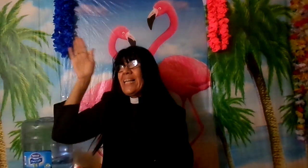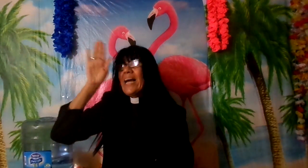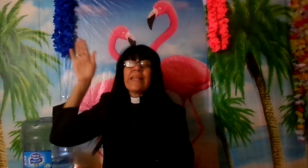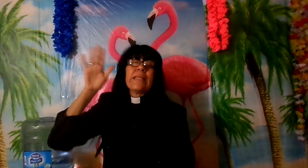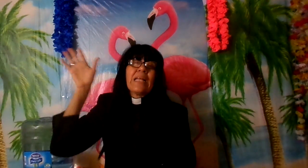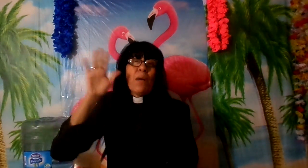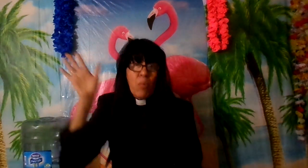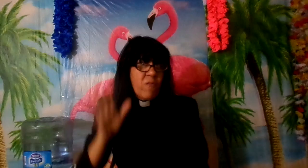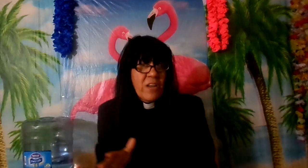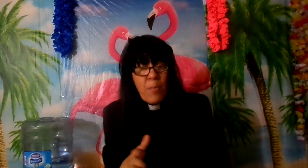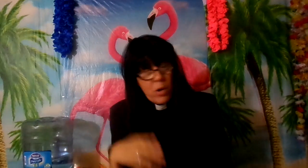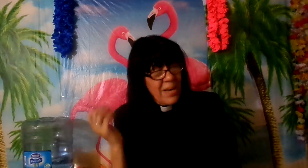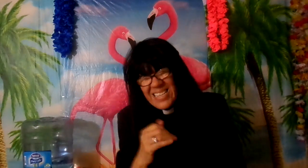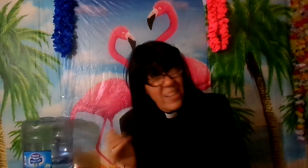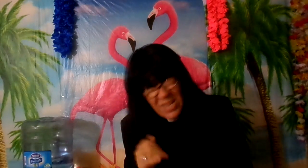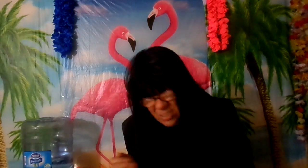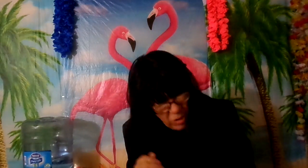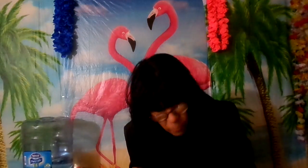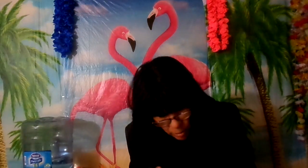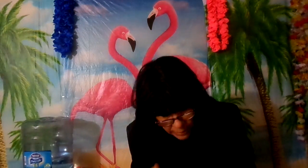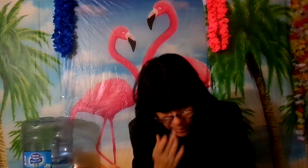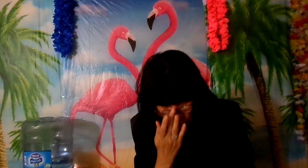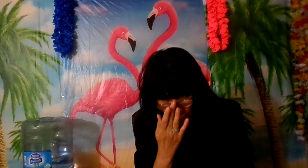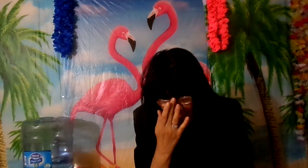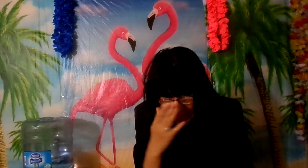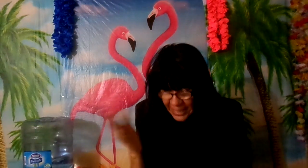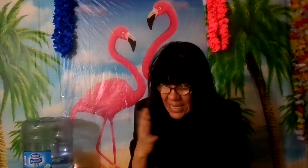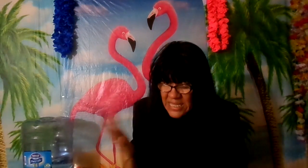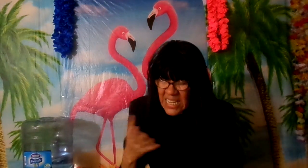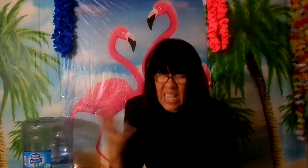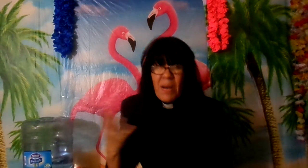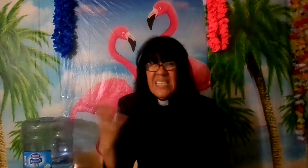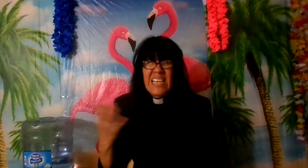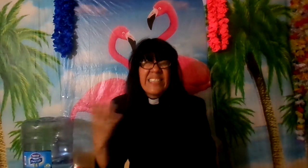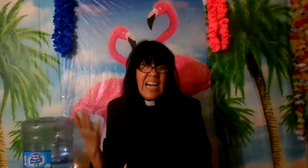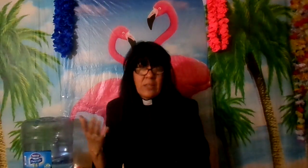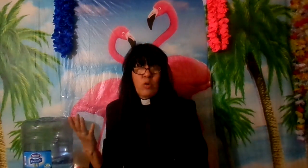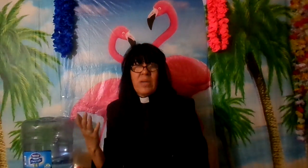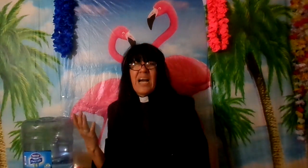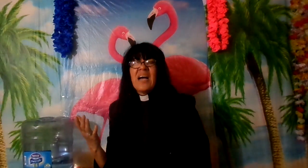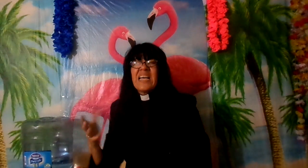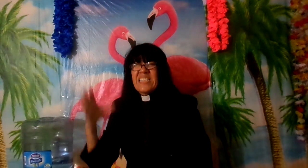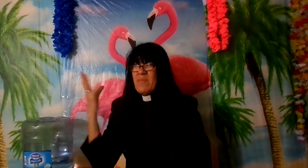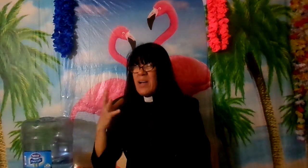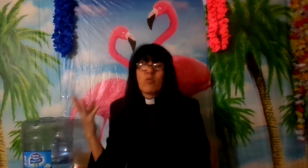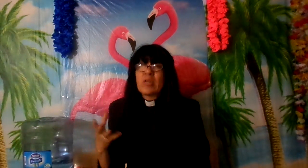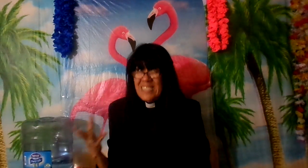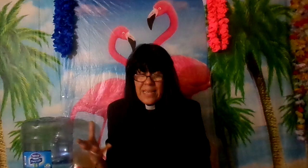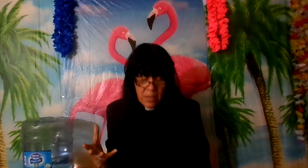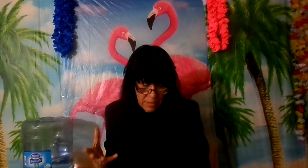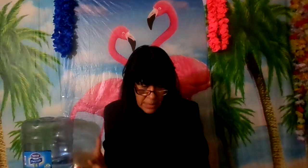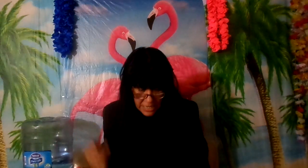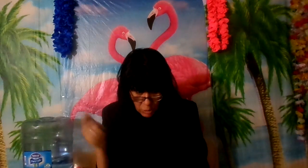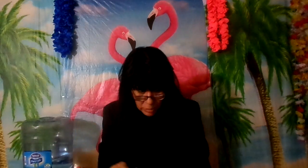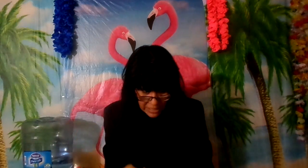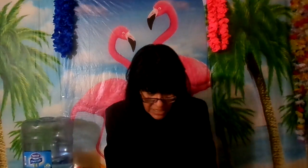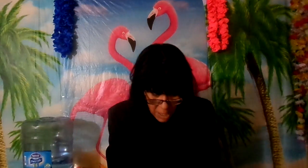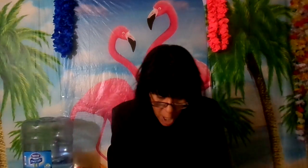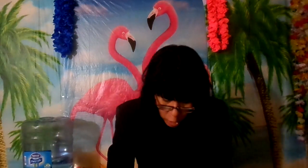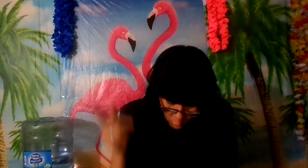aire de la atmósfera porque va a ser demasiado fuerte quiere decir que va a hacer daño ¿verdad? y se va a oscurecer eso es lo que quiere decir no